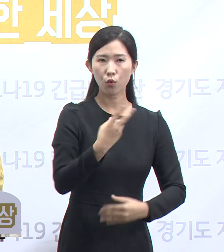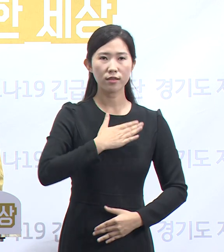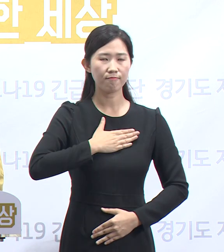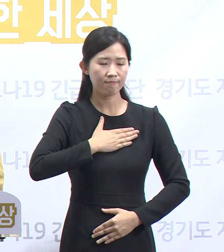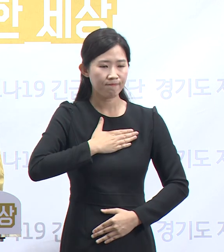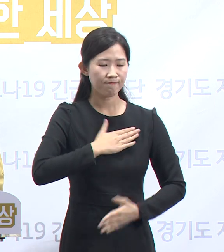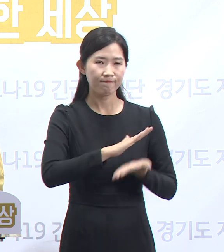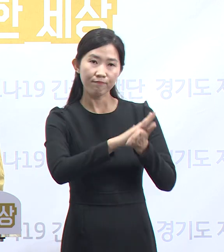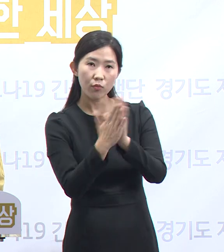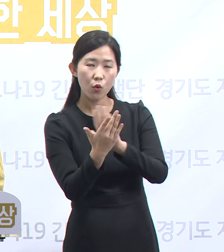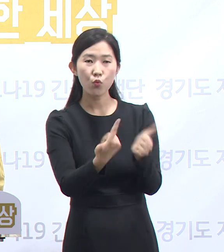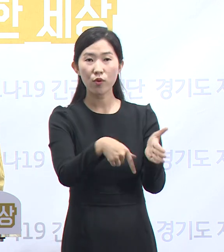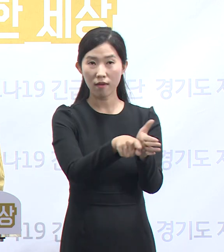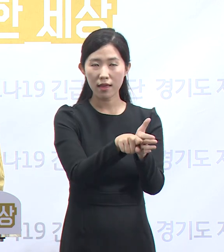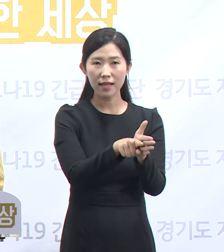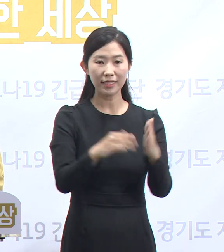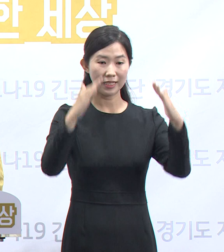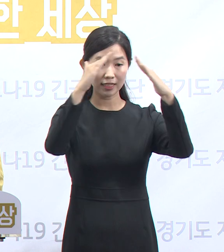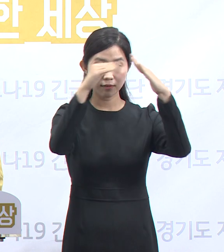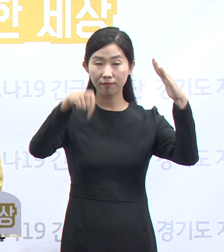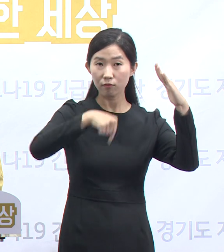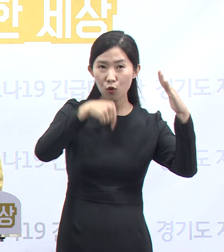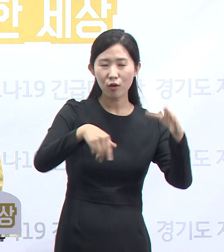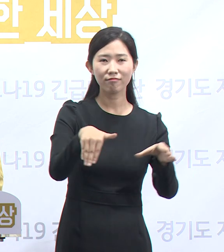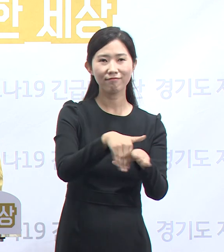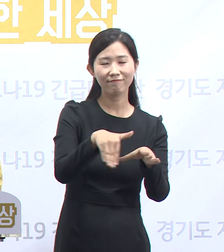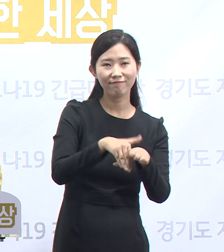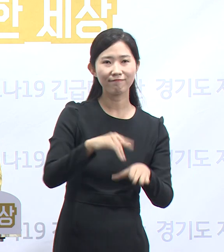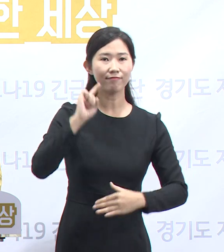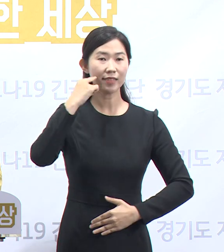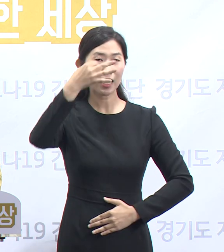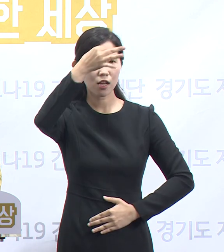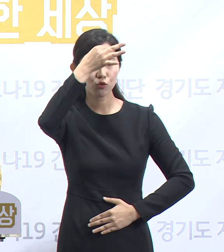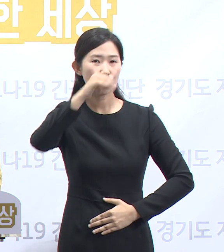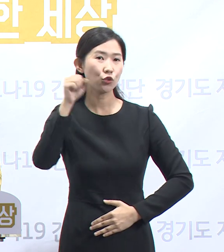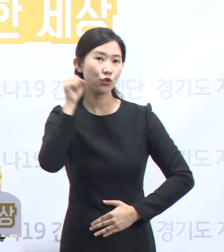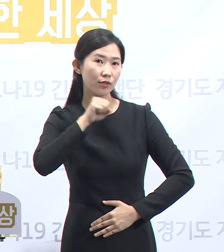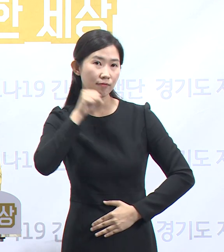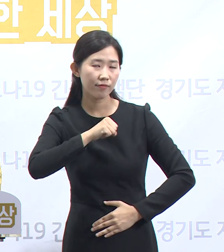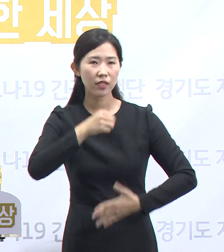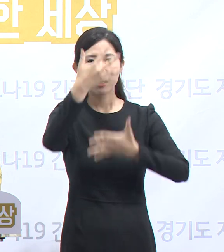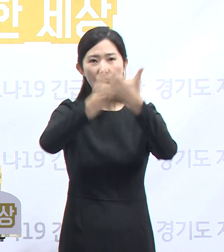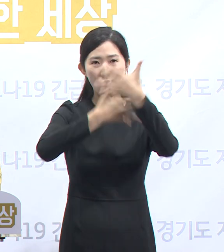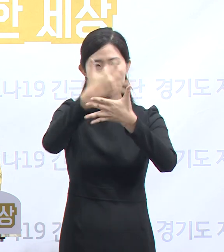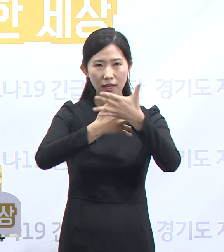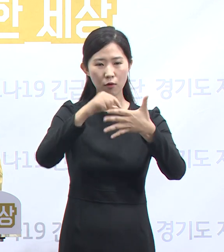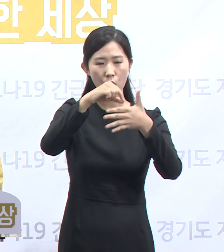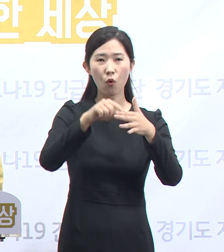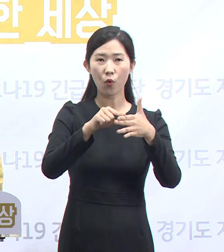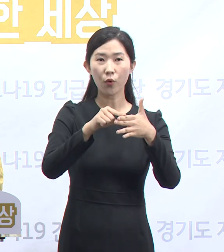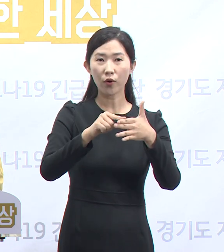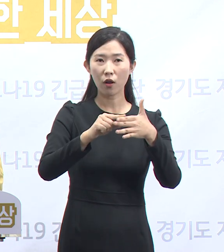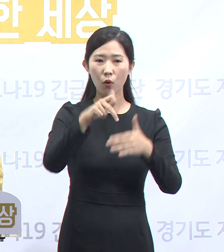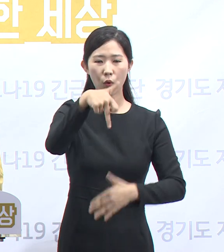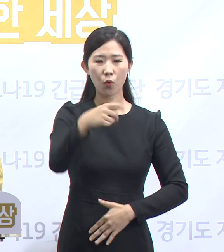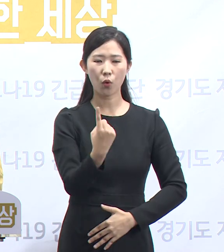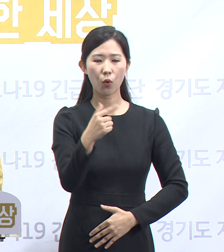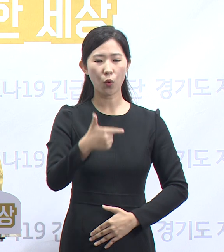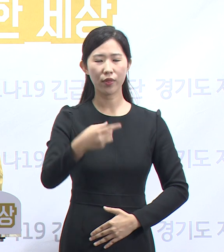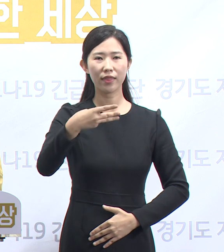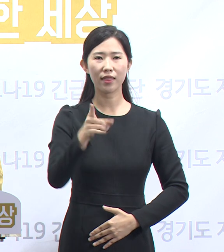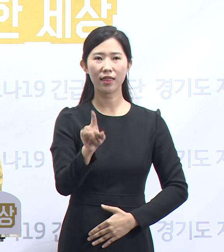돕고자 집에서도 즐길 수 있는 다양한 문화, 예술, 취미, 영상 콘텐츠를 마련하였습니다. 지난 3월